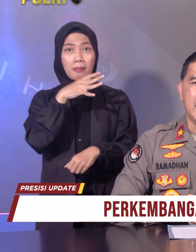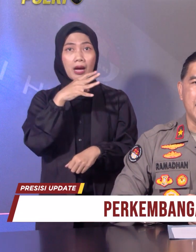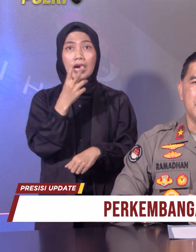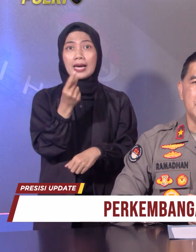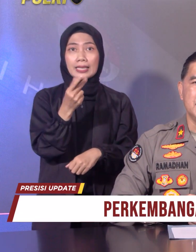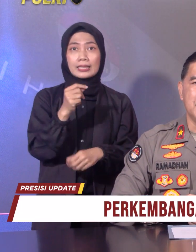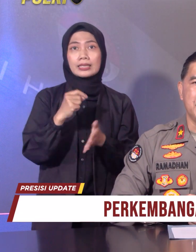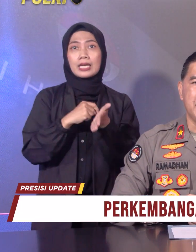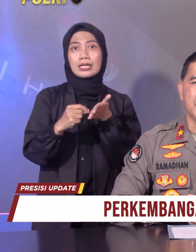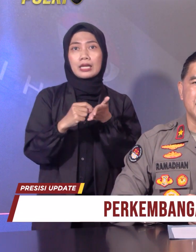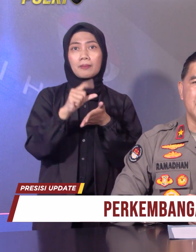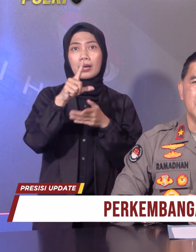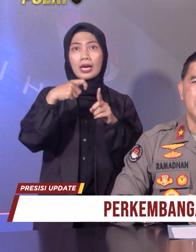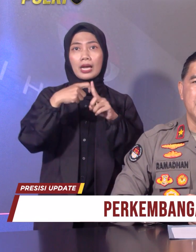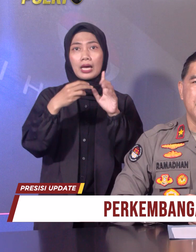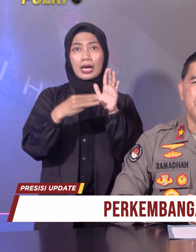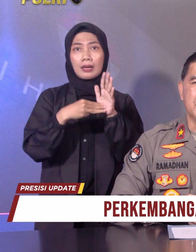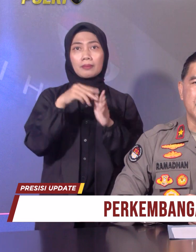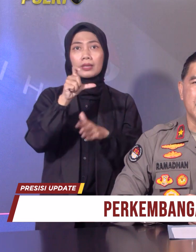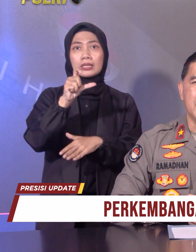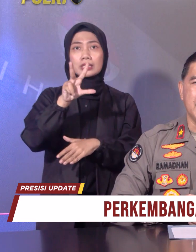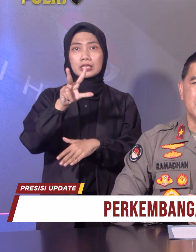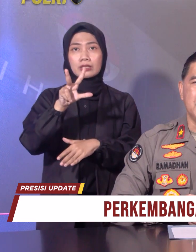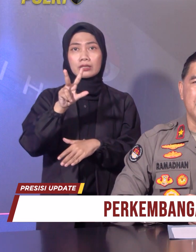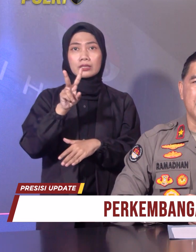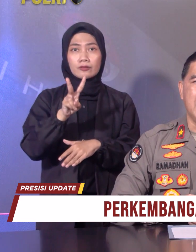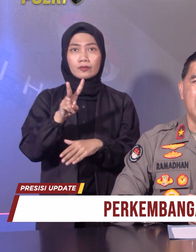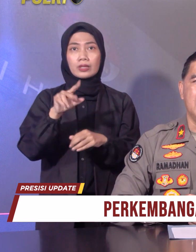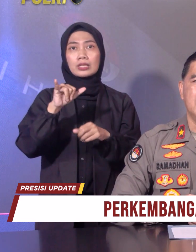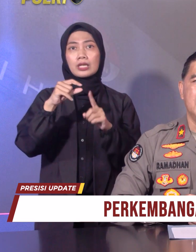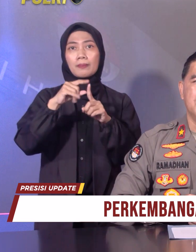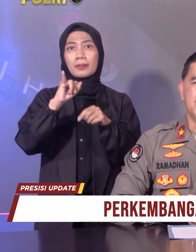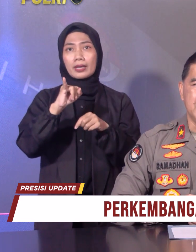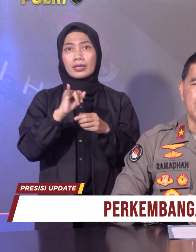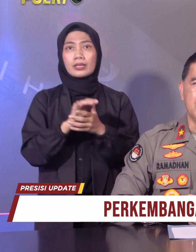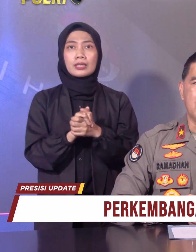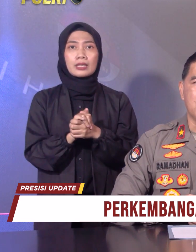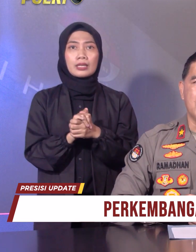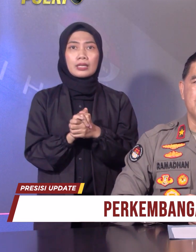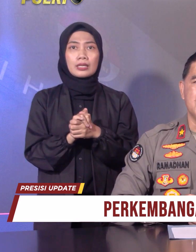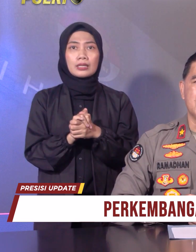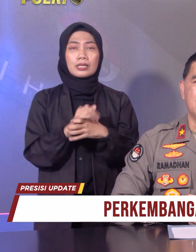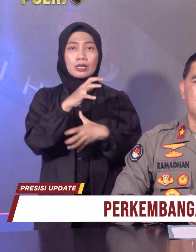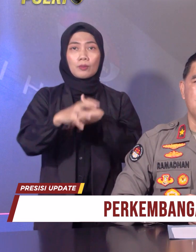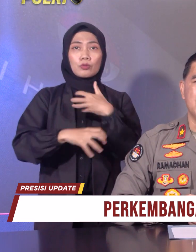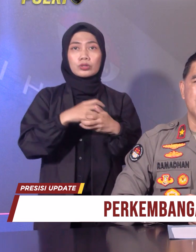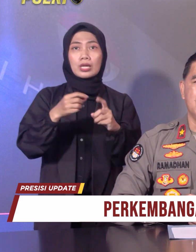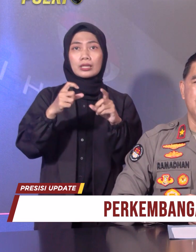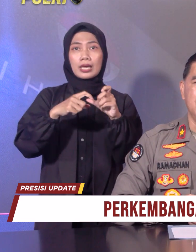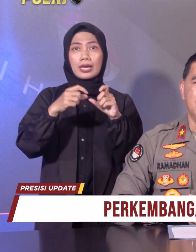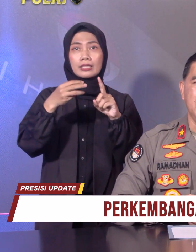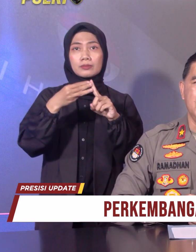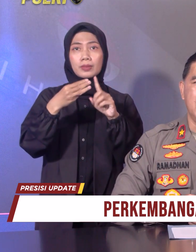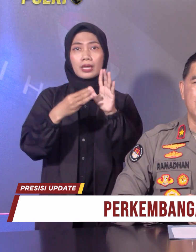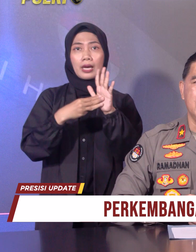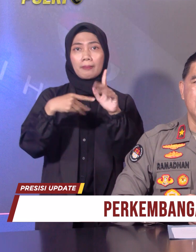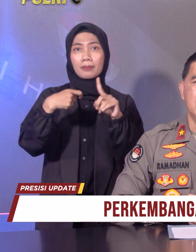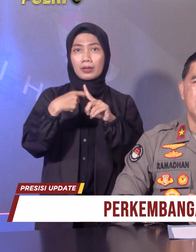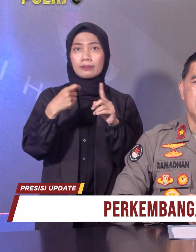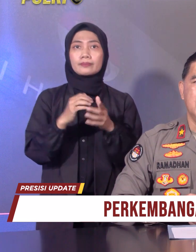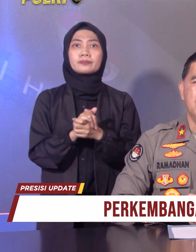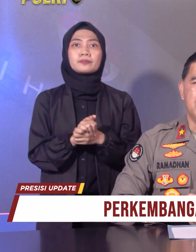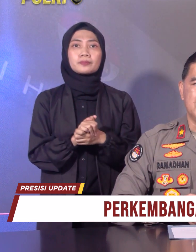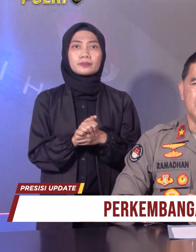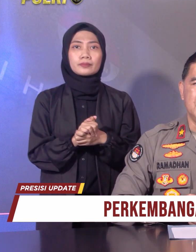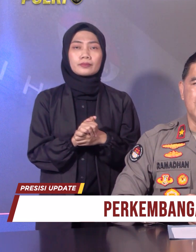LKM, CP Parekesit, PT SBMK. Penyidik melakukan penyitaan dokumen terdiri dari